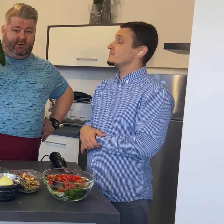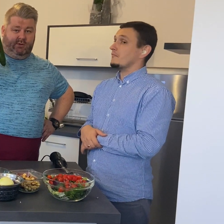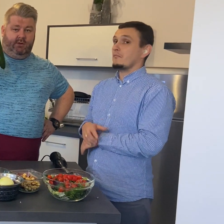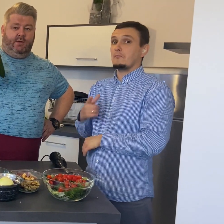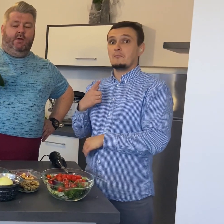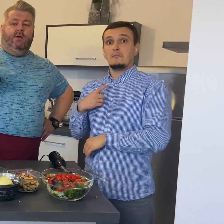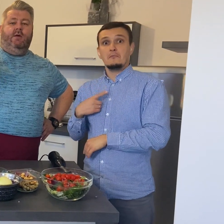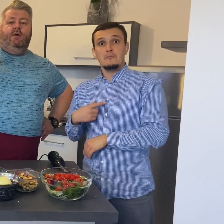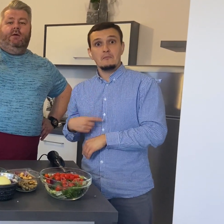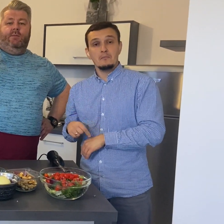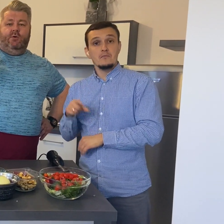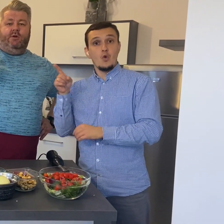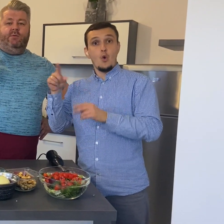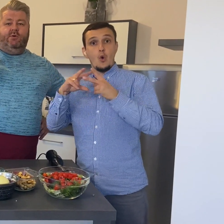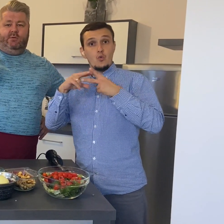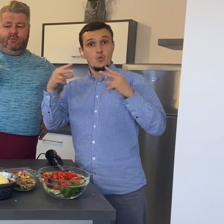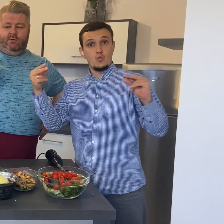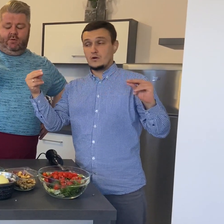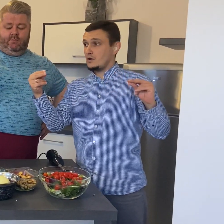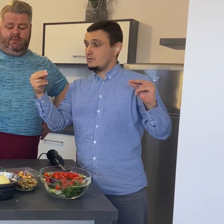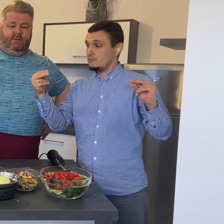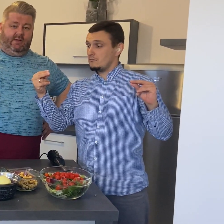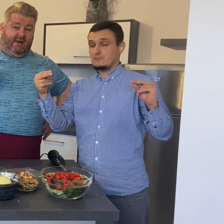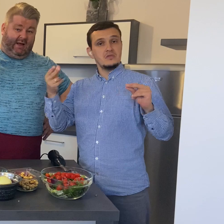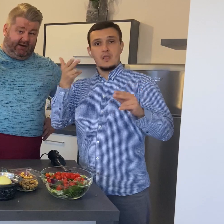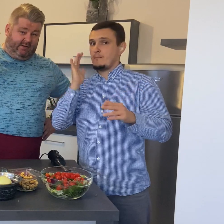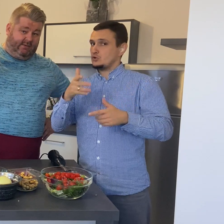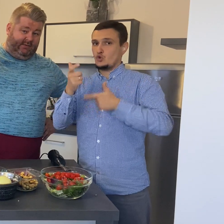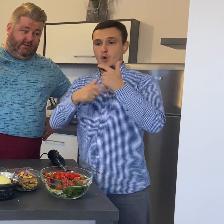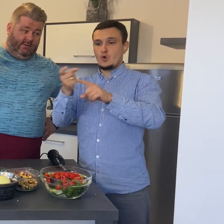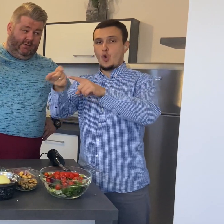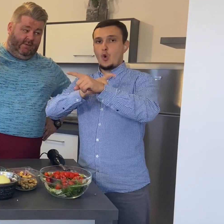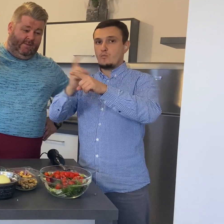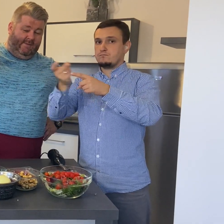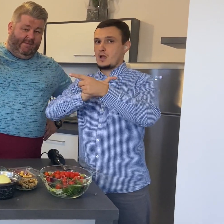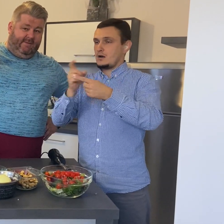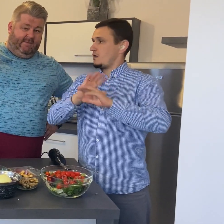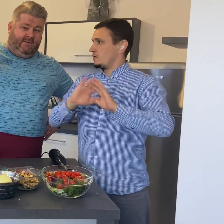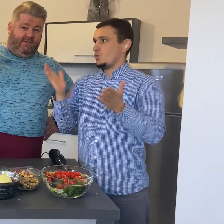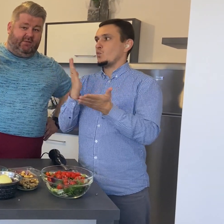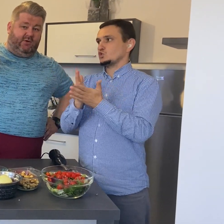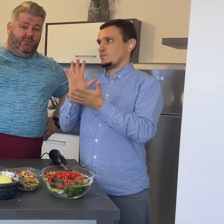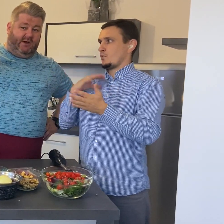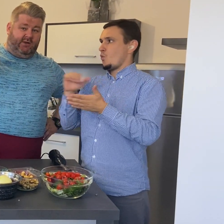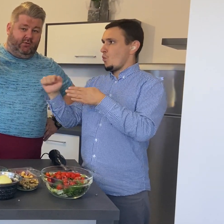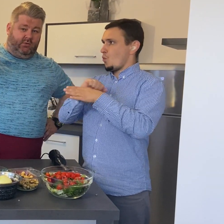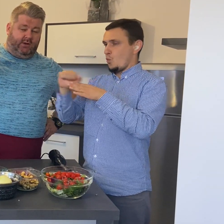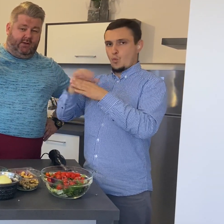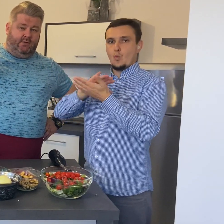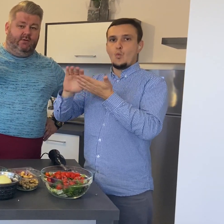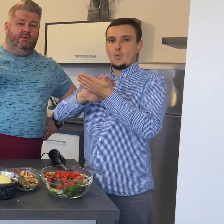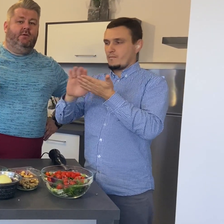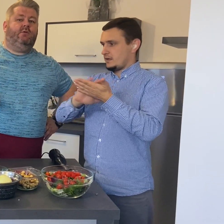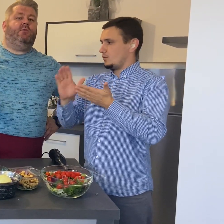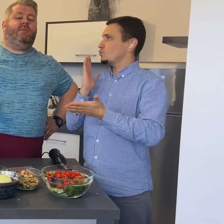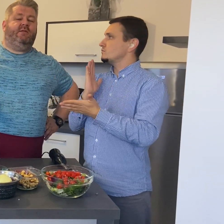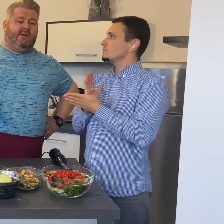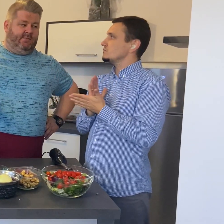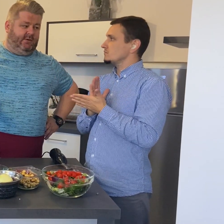i pokrojemy go ze skórką. Ale w kwestii obierania ogórka, to pamiętamy,